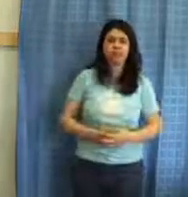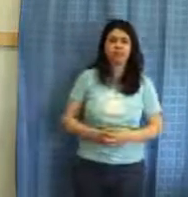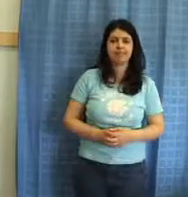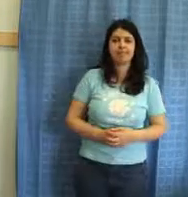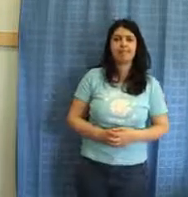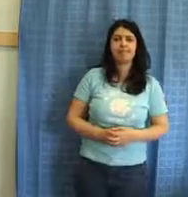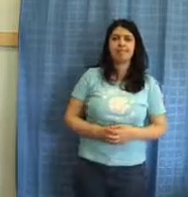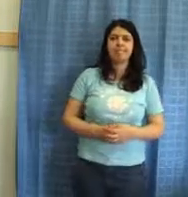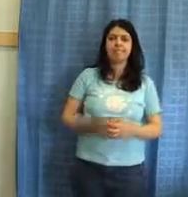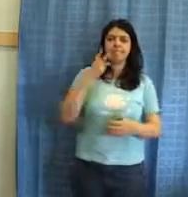Esercizi Perfetto